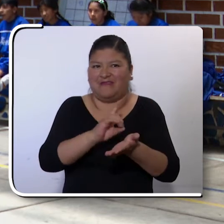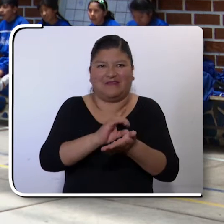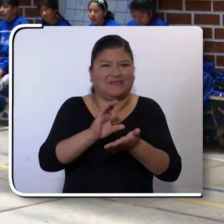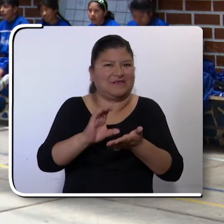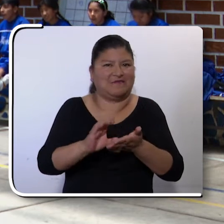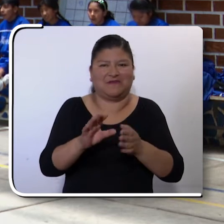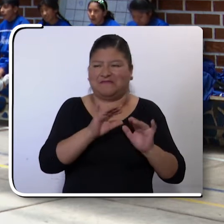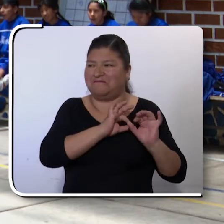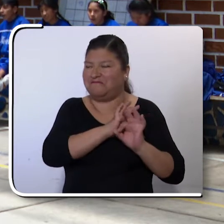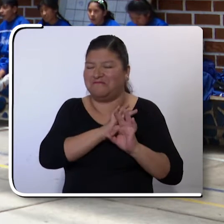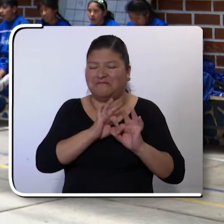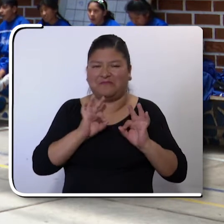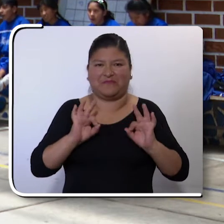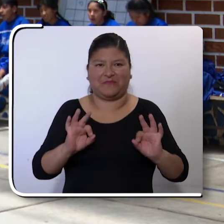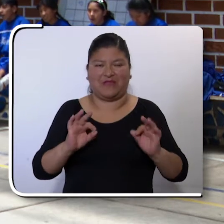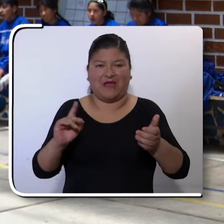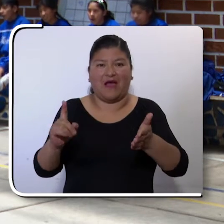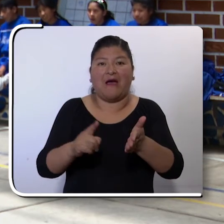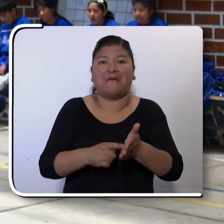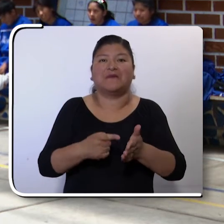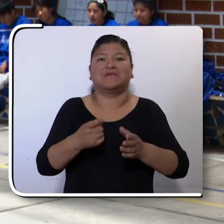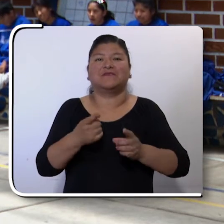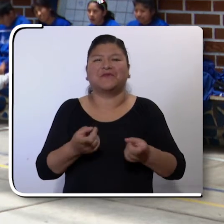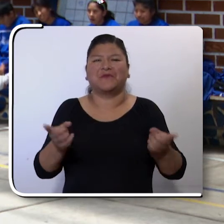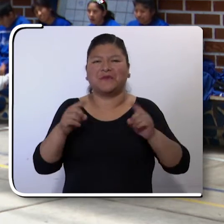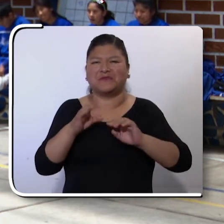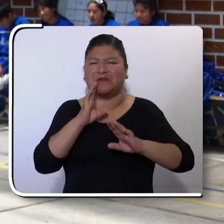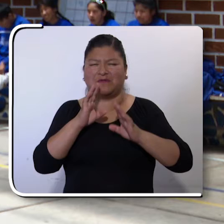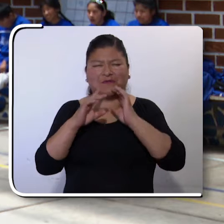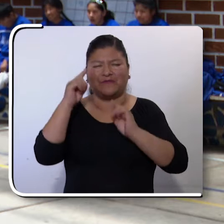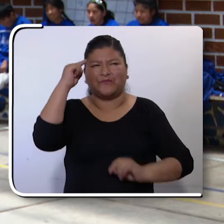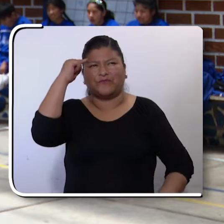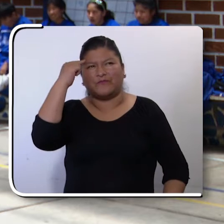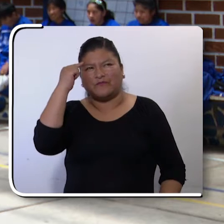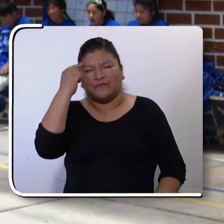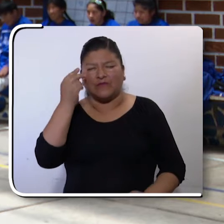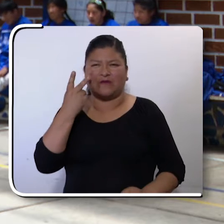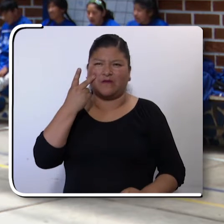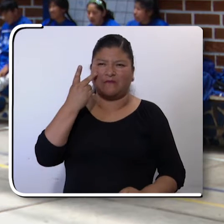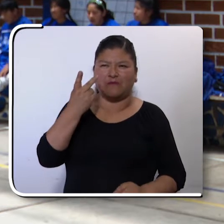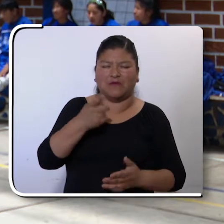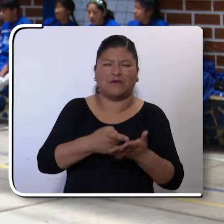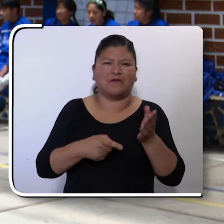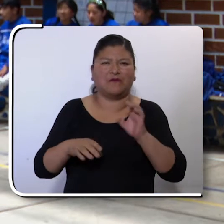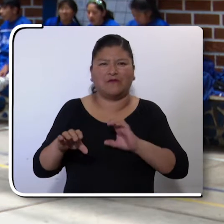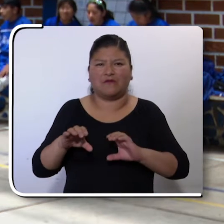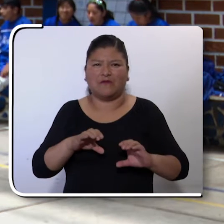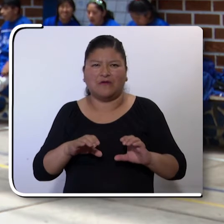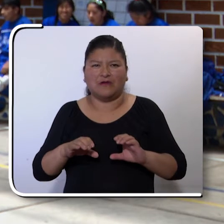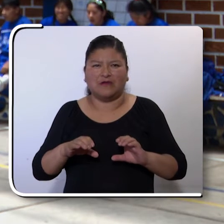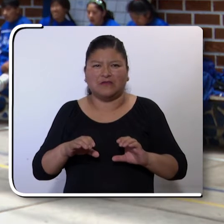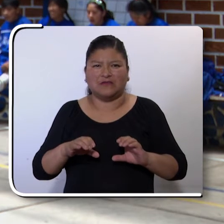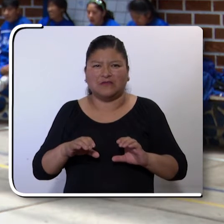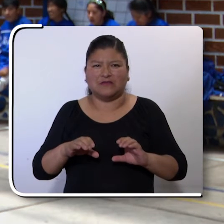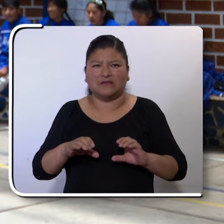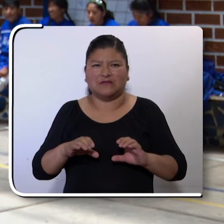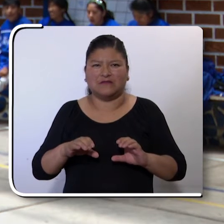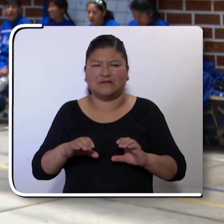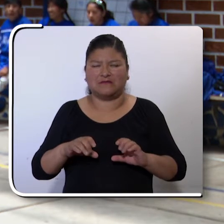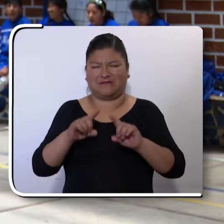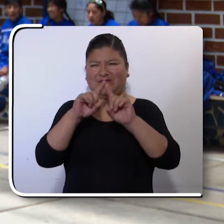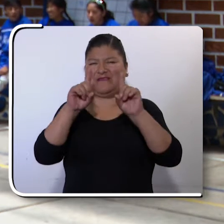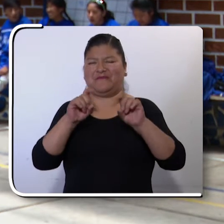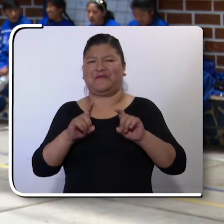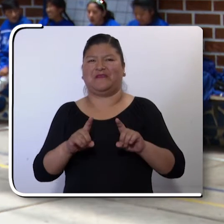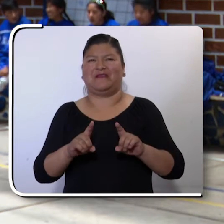discapacidad alguna. A veces, cuando estamos trabajando, me quedo pensativo, veo las acciones, las actitudes que ellos toman y